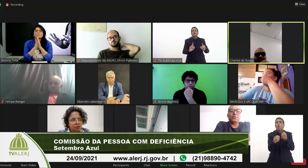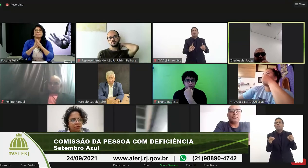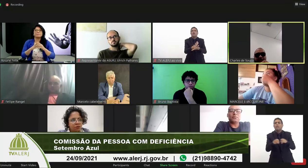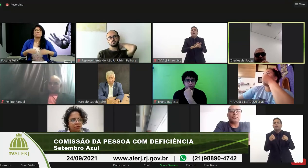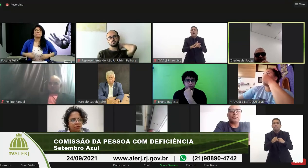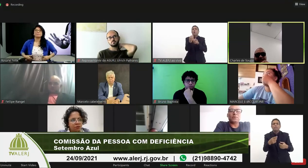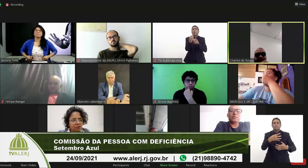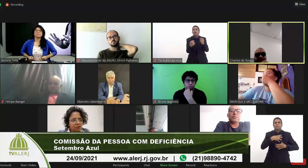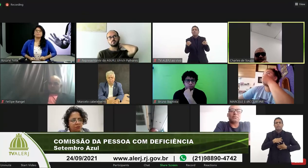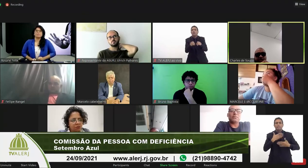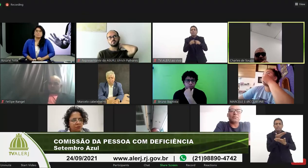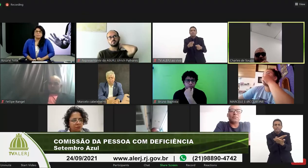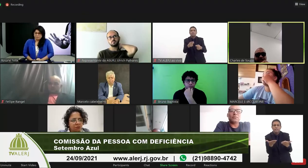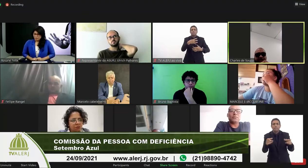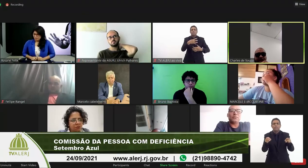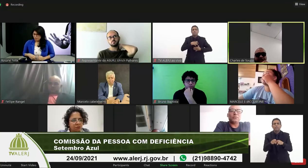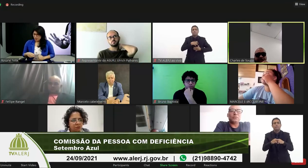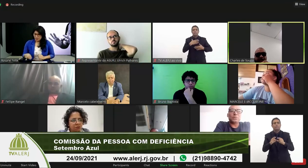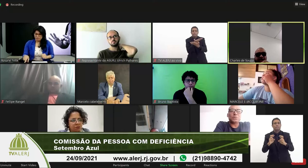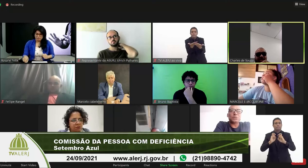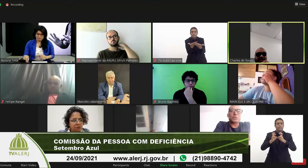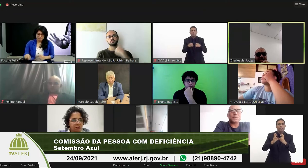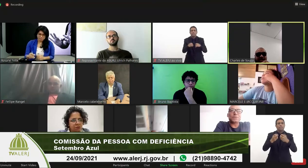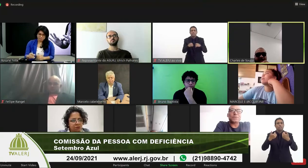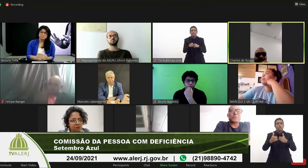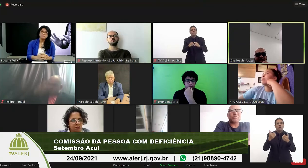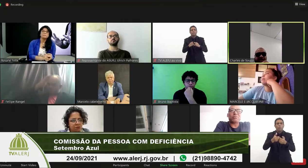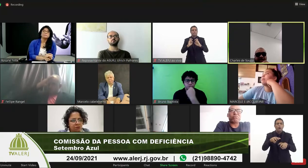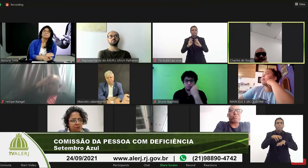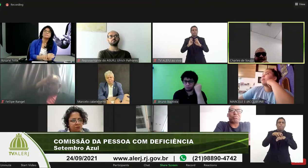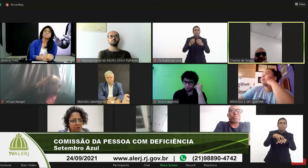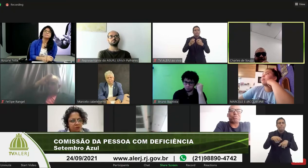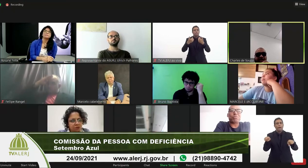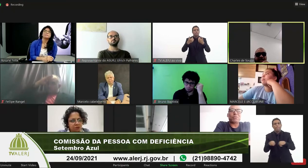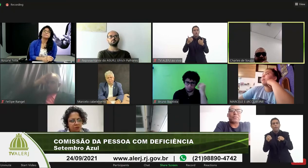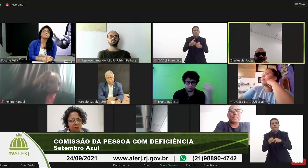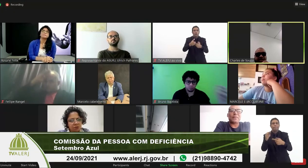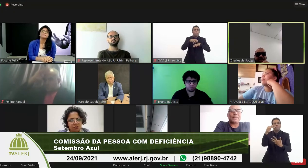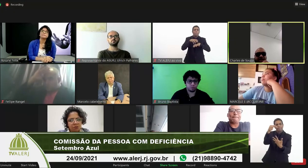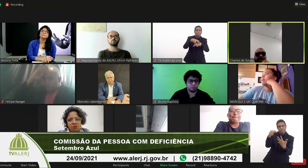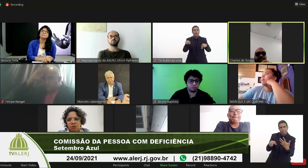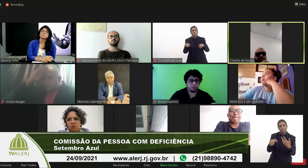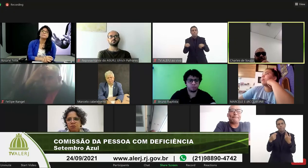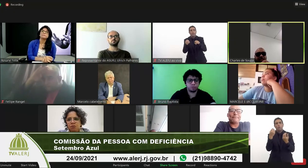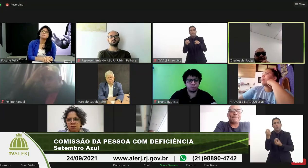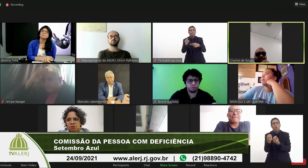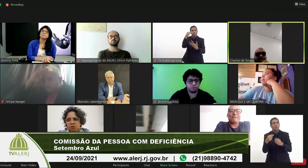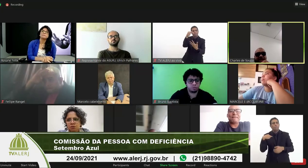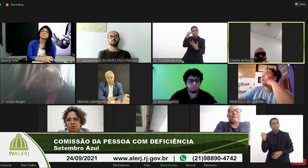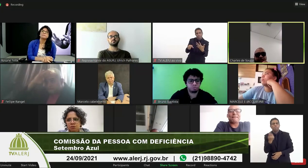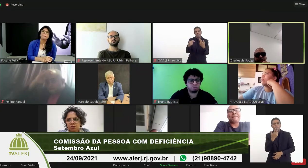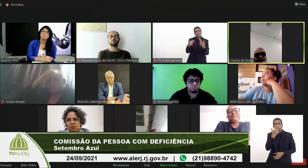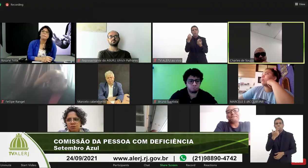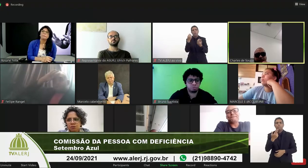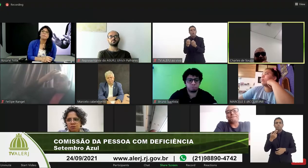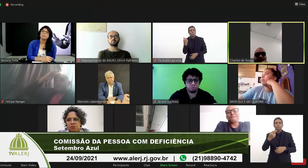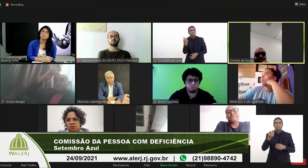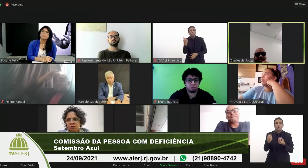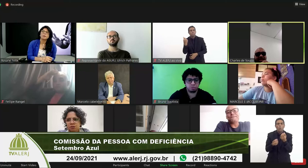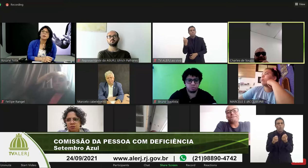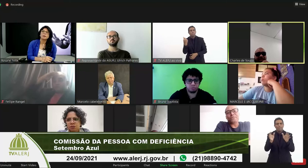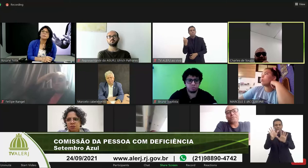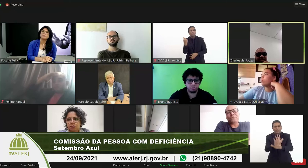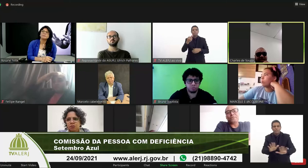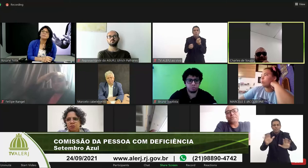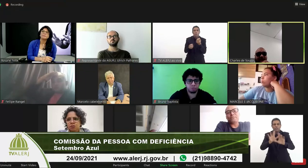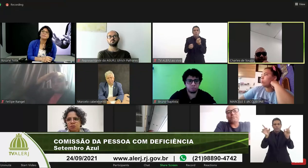assentos preferenciais em ônibus trem em metrô porque você está sentado aí você é pai idoso é deficiente então existe esse preconceito por a questão da